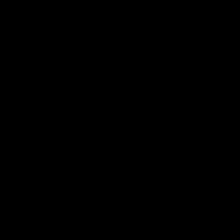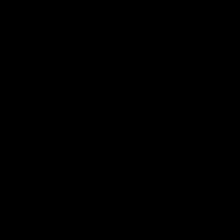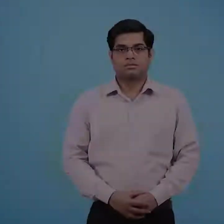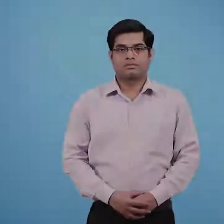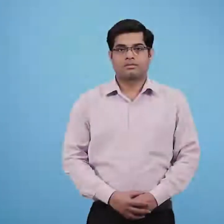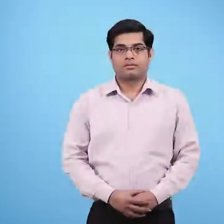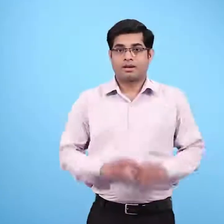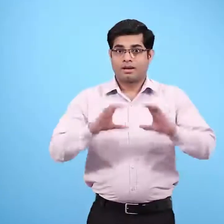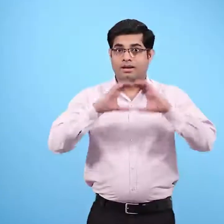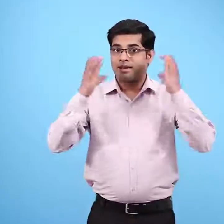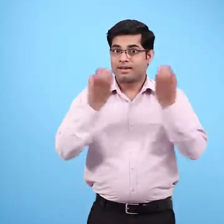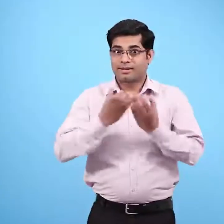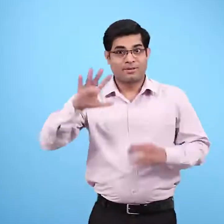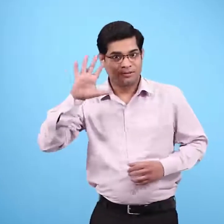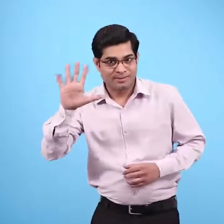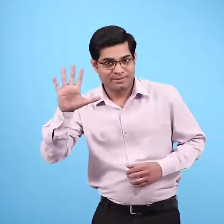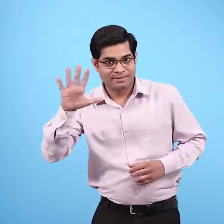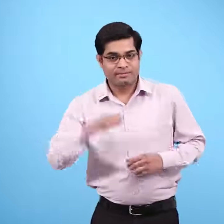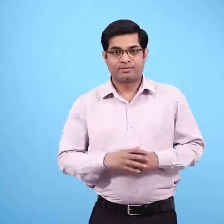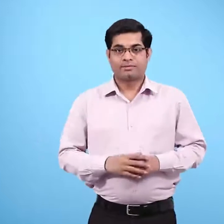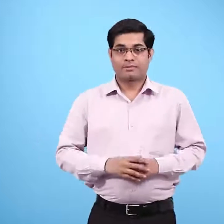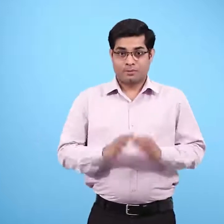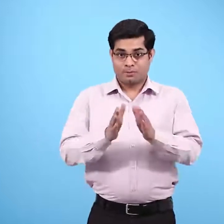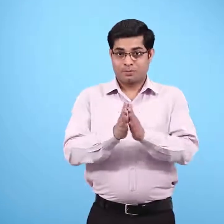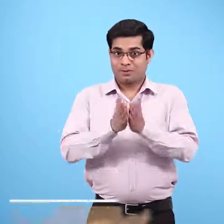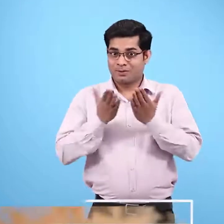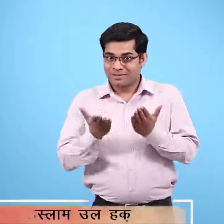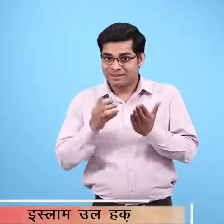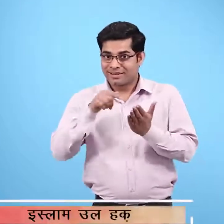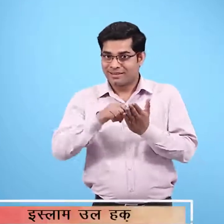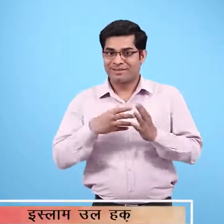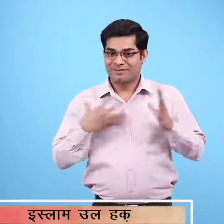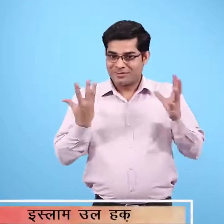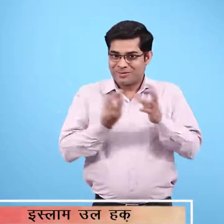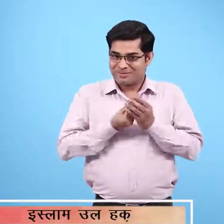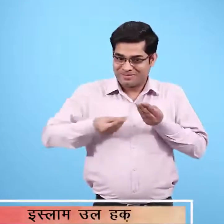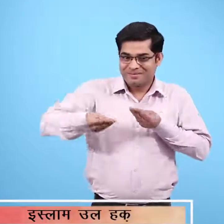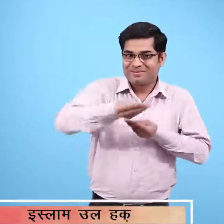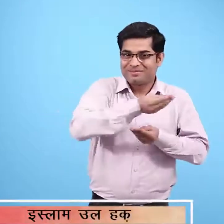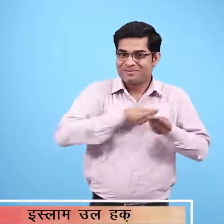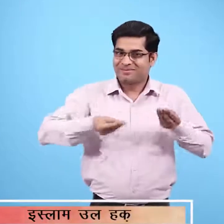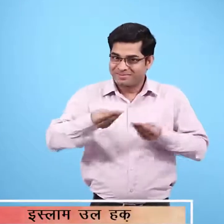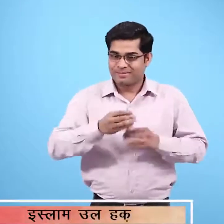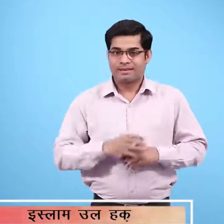कक्षा पांच की पाठ्टे पुस्तक हमारे आसपास का